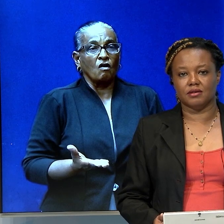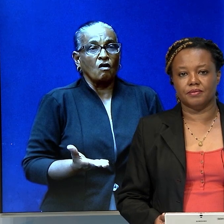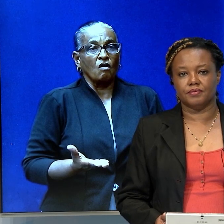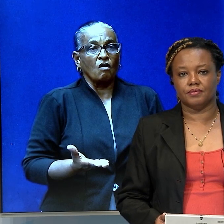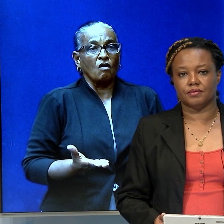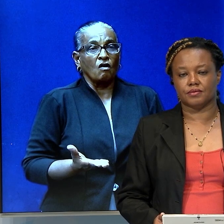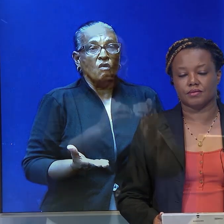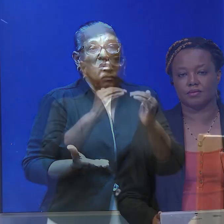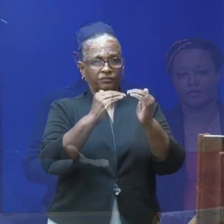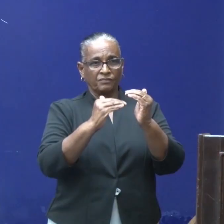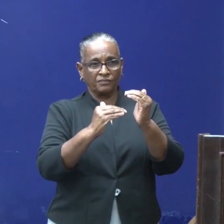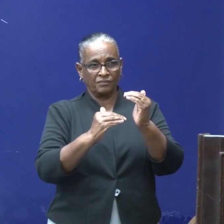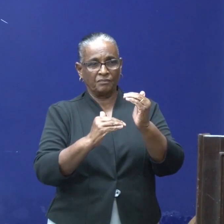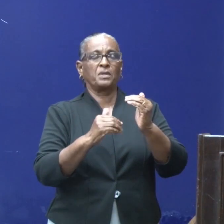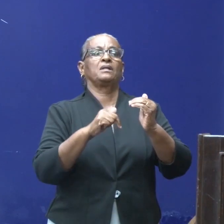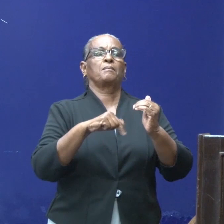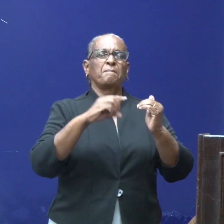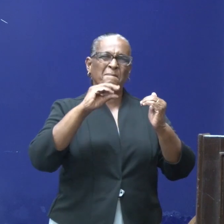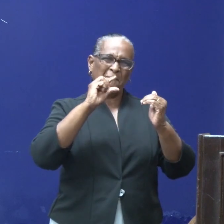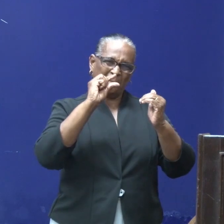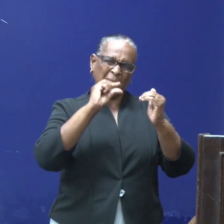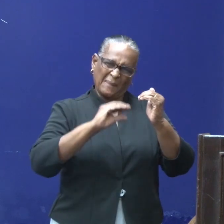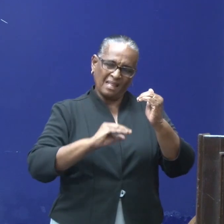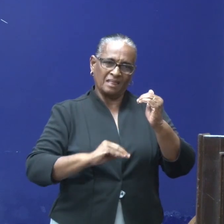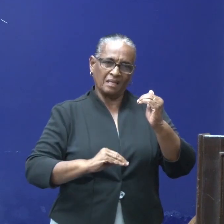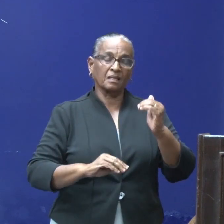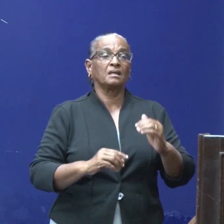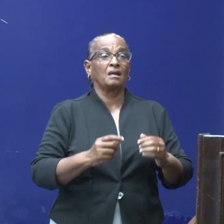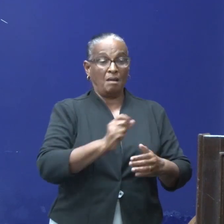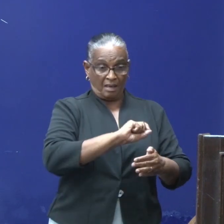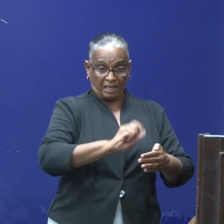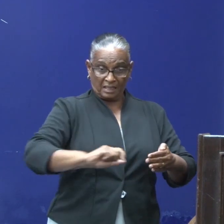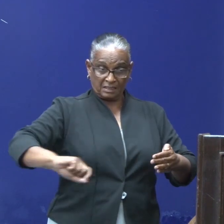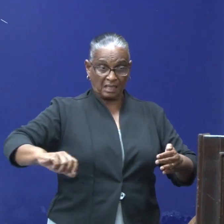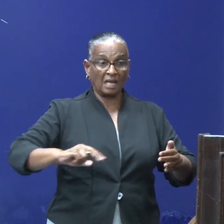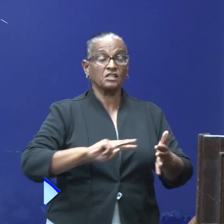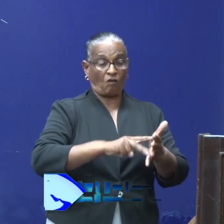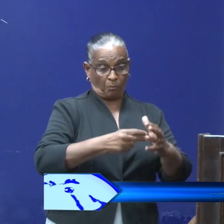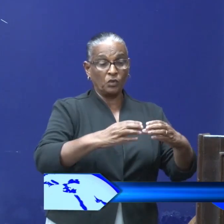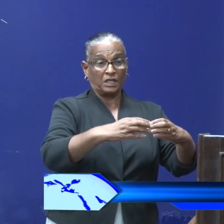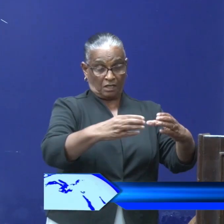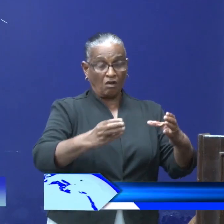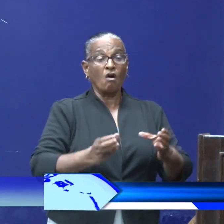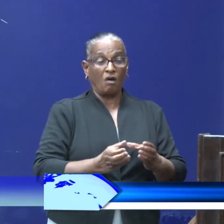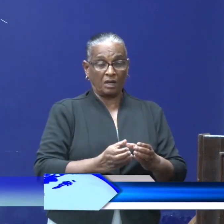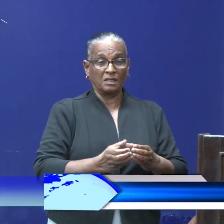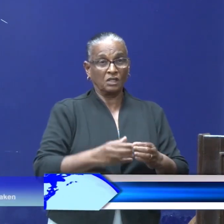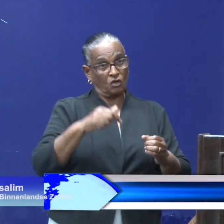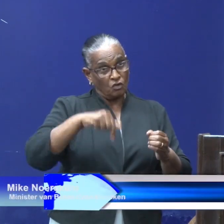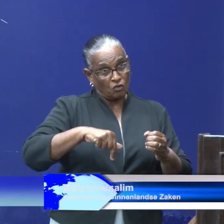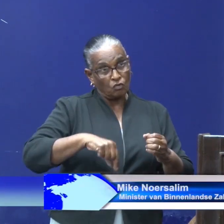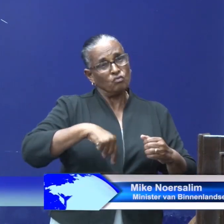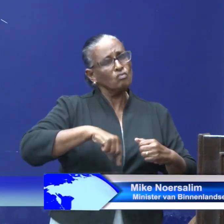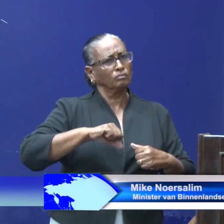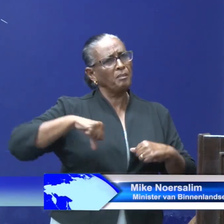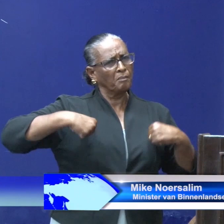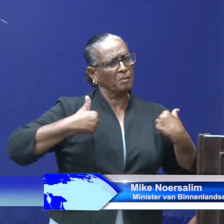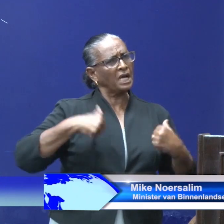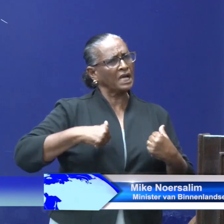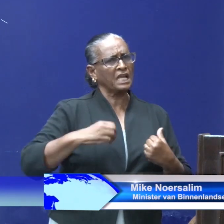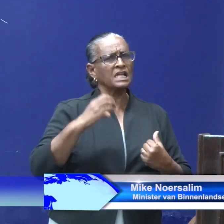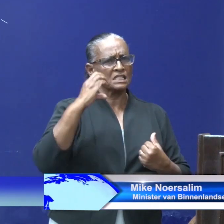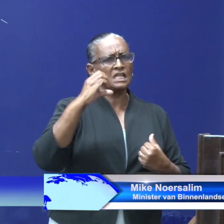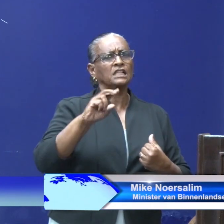bijgesteld. De registratie van politieke organisaties is nu gaande bij het